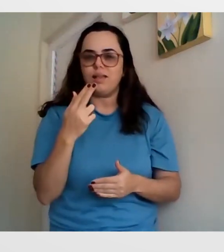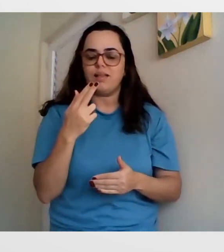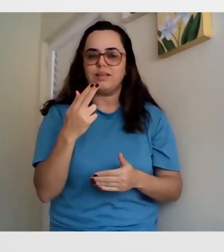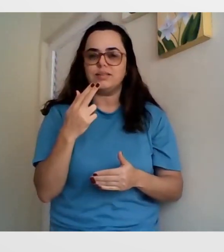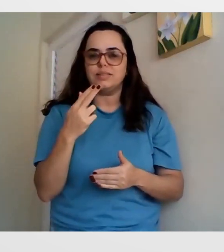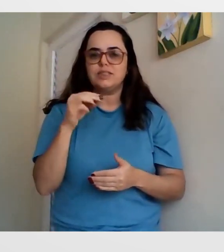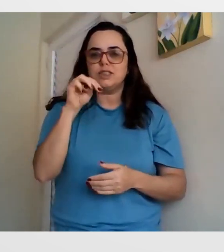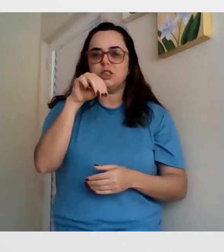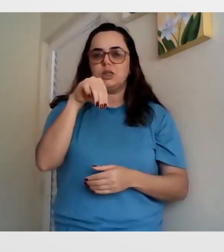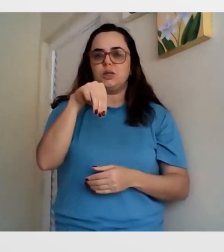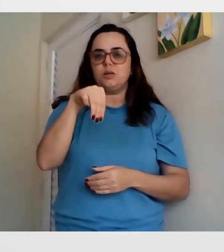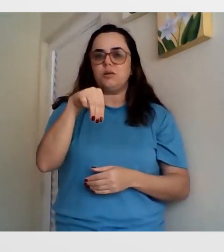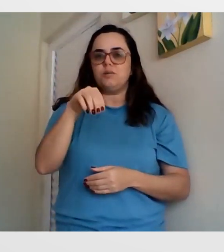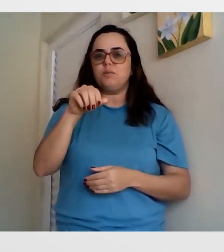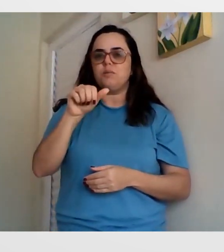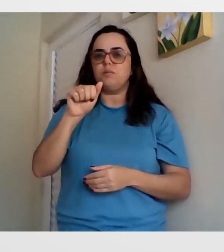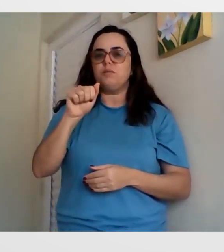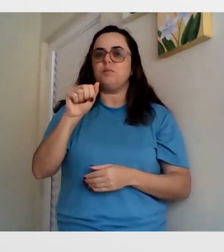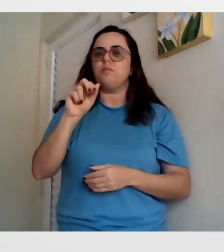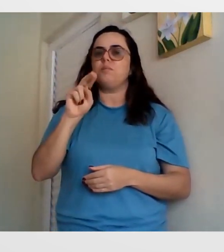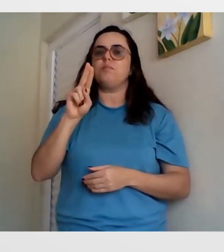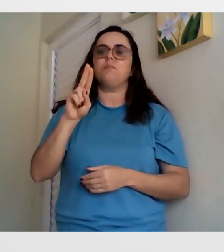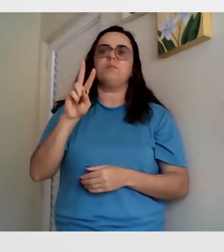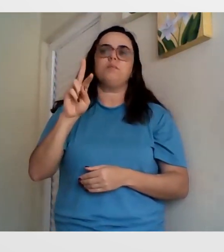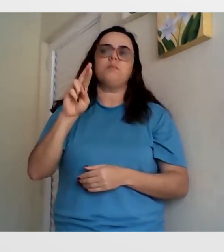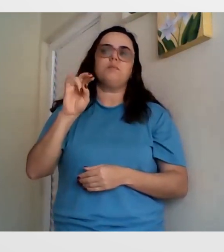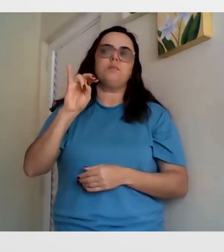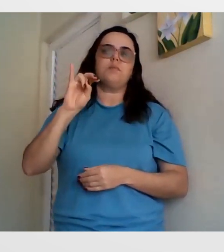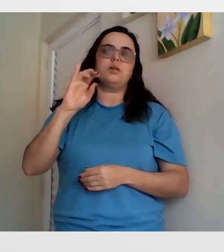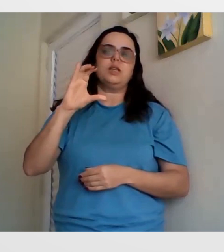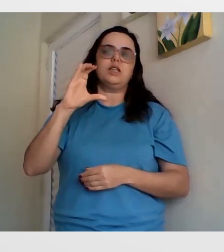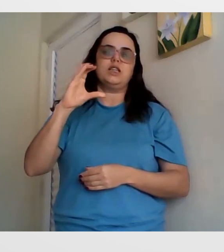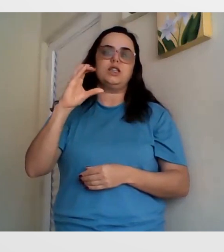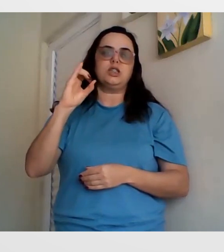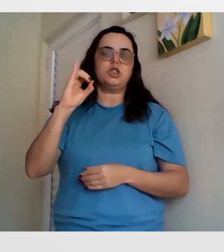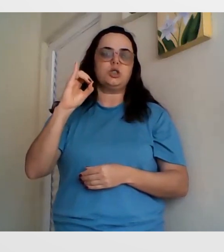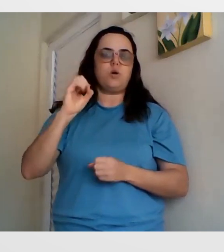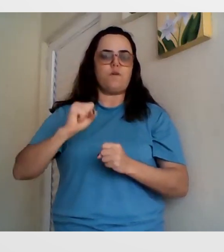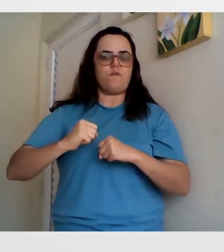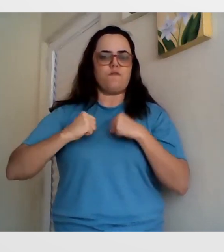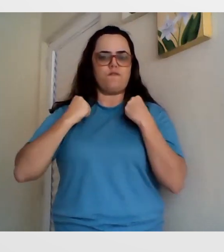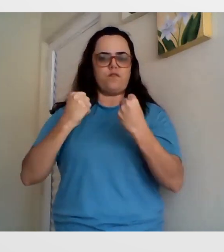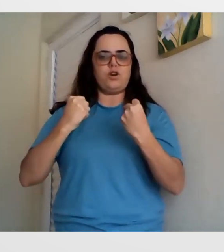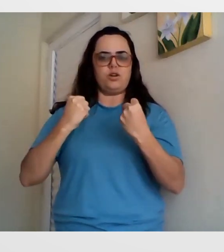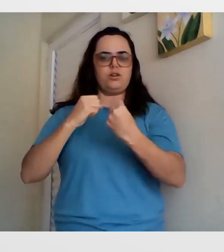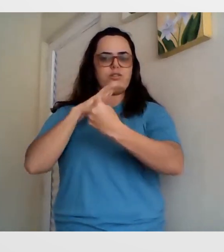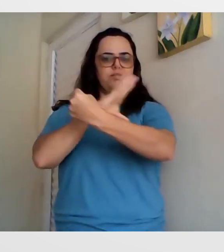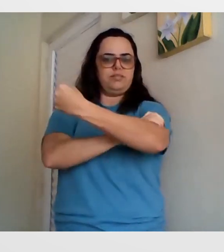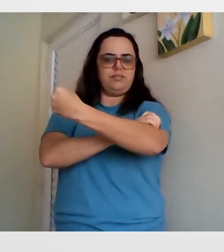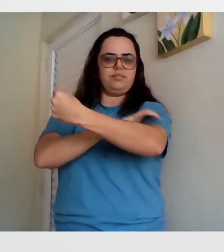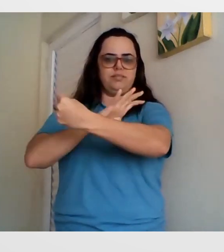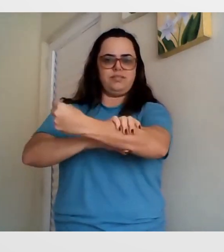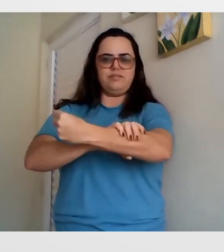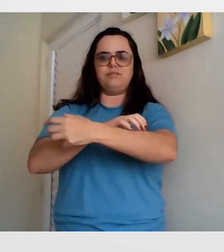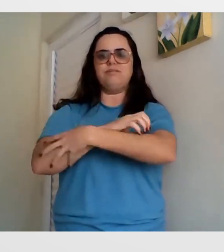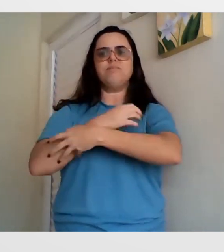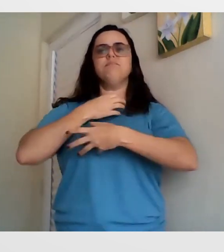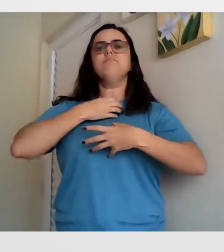sinalização também do professor Maurício. Assim, uma sinalização muito marcante a dele. Uma